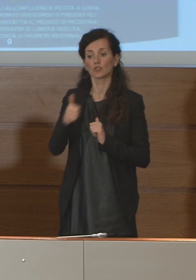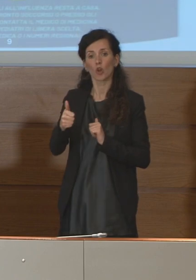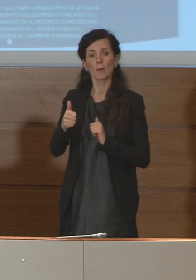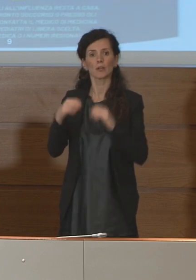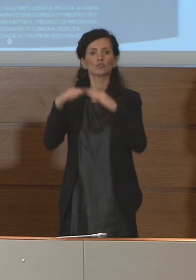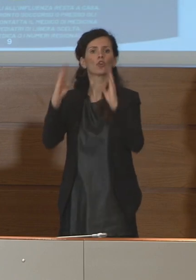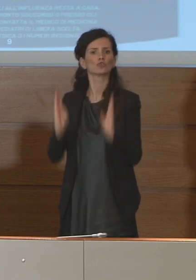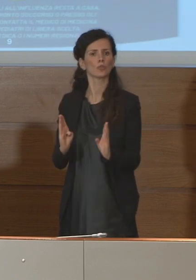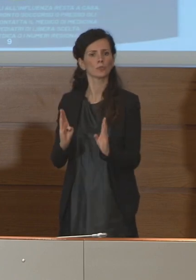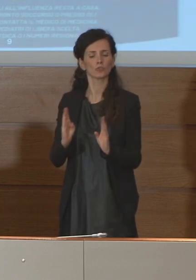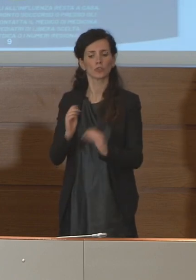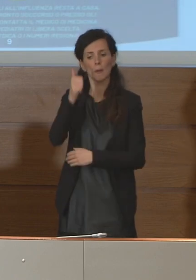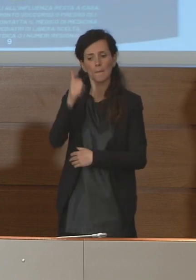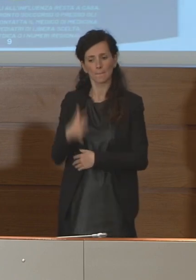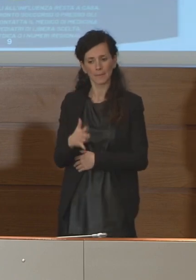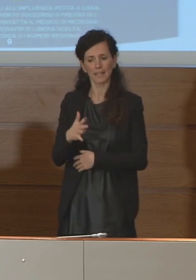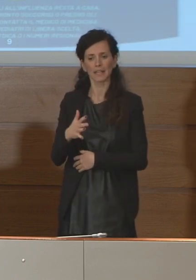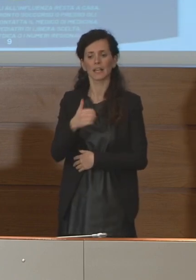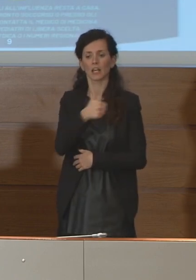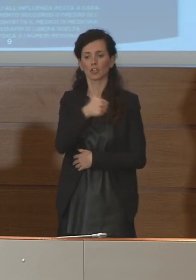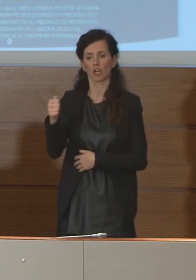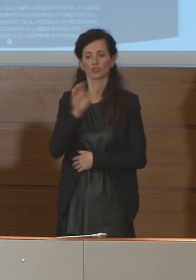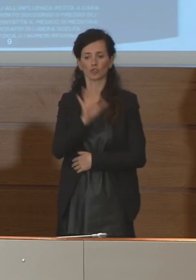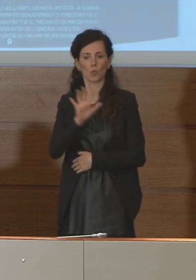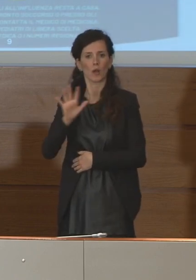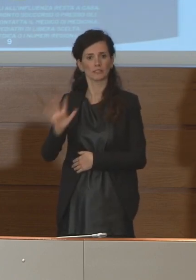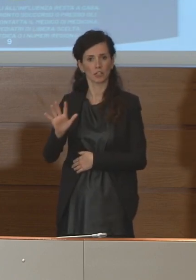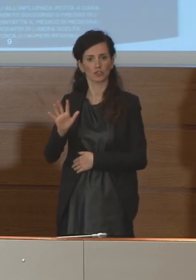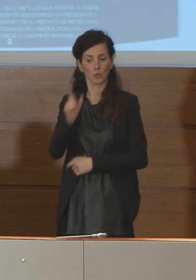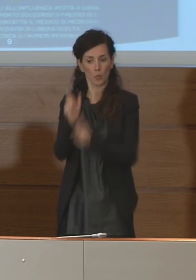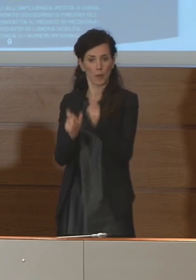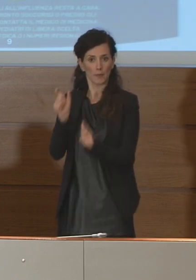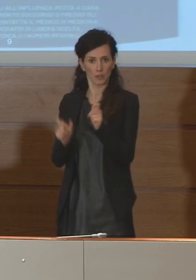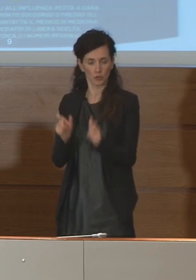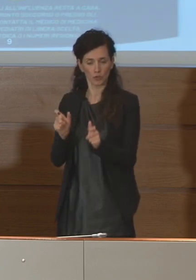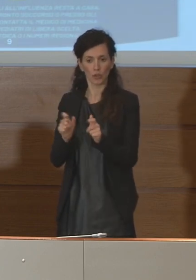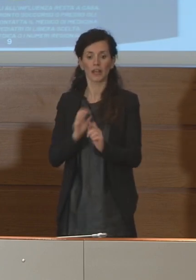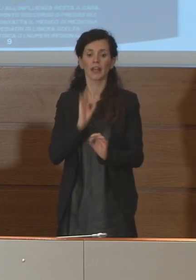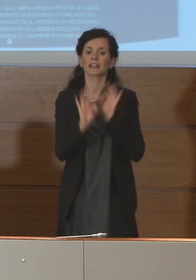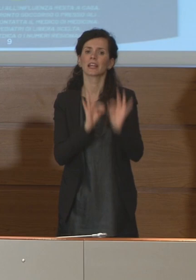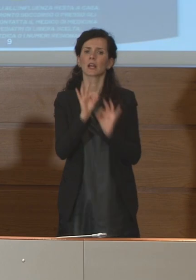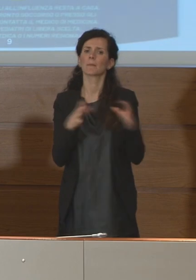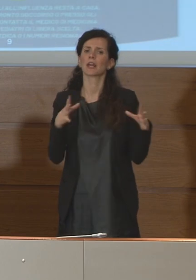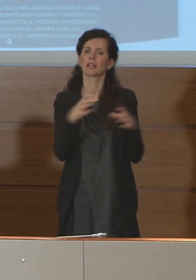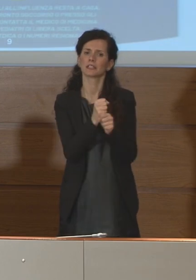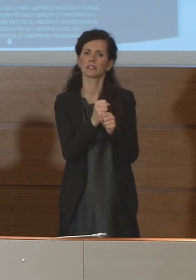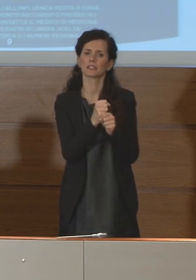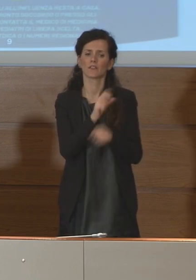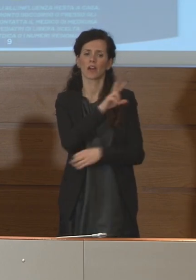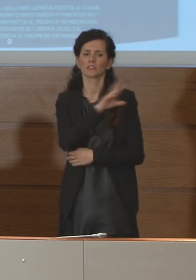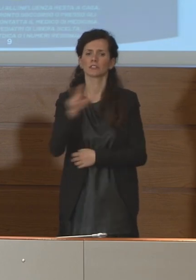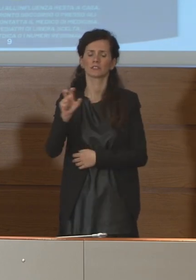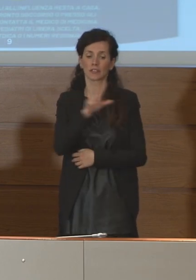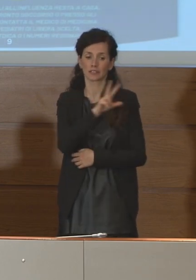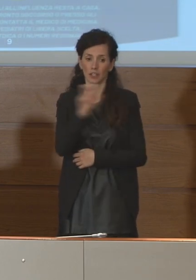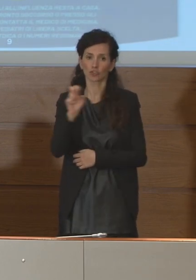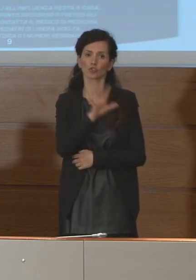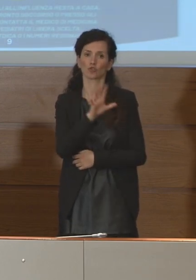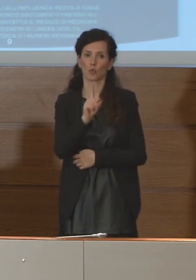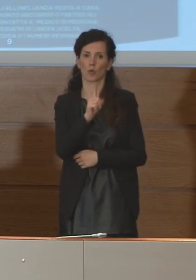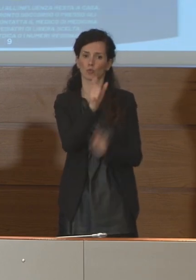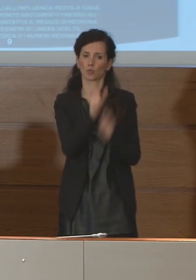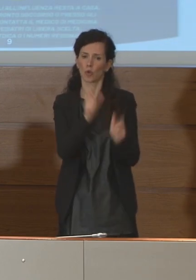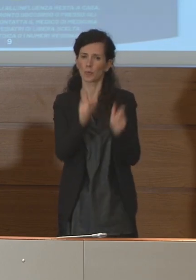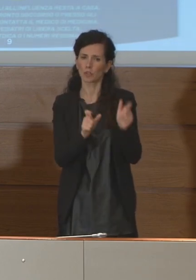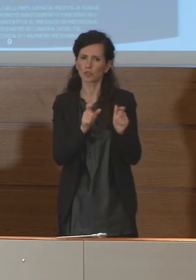domiciliare 1.155 persone, in terapia intensiva 351 persone pari